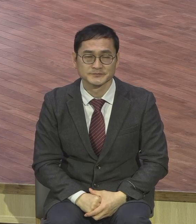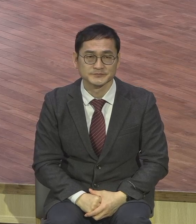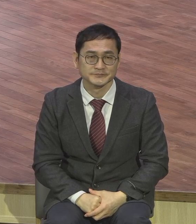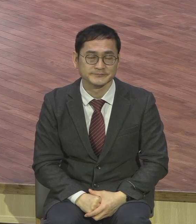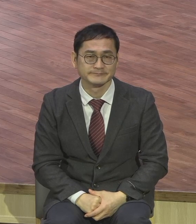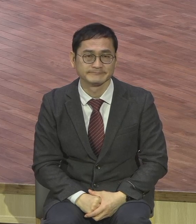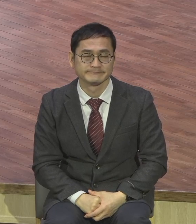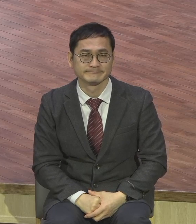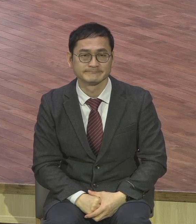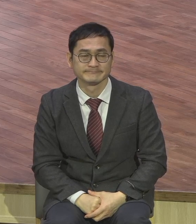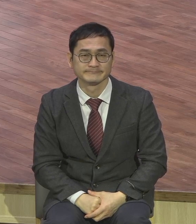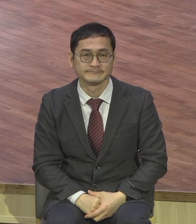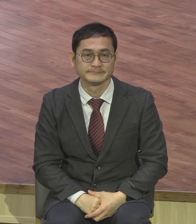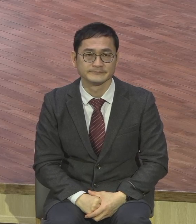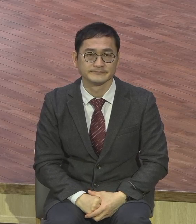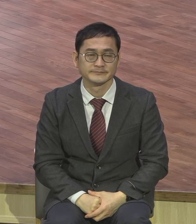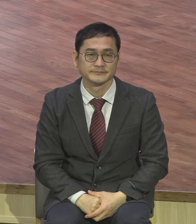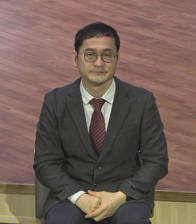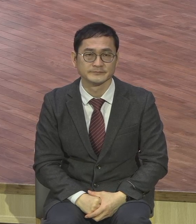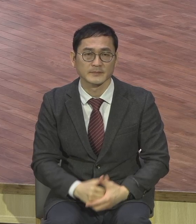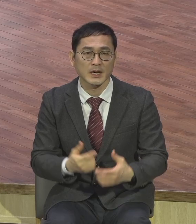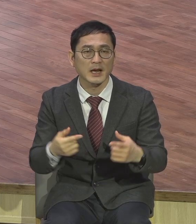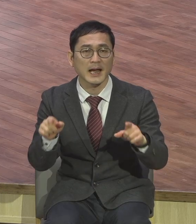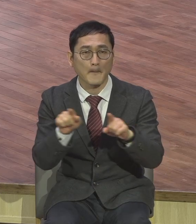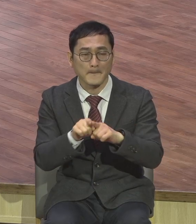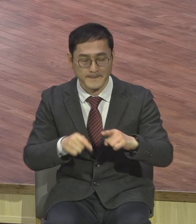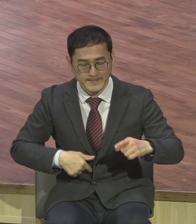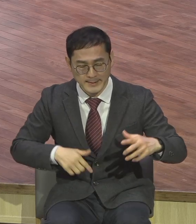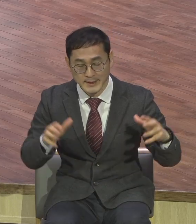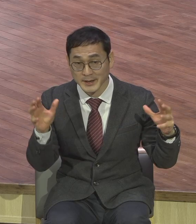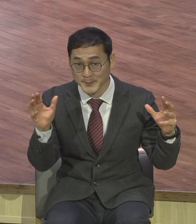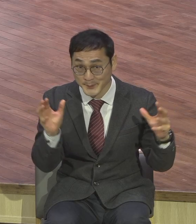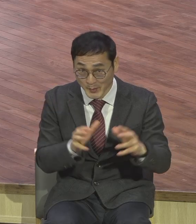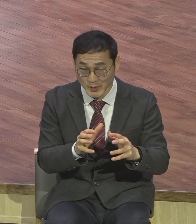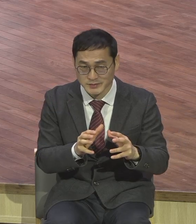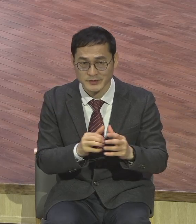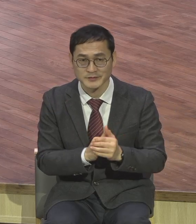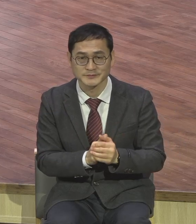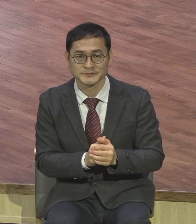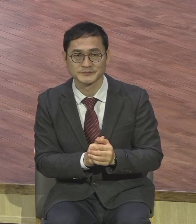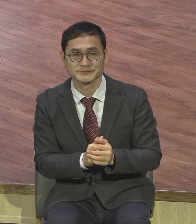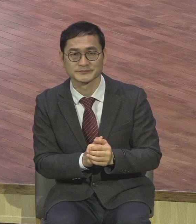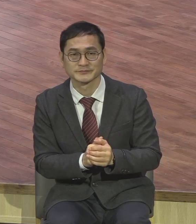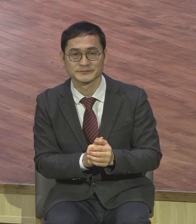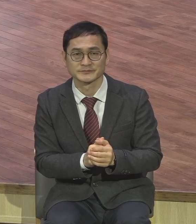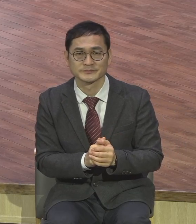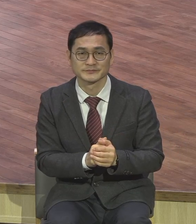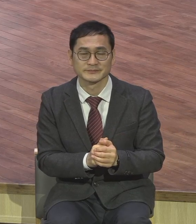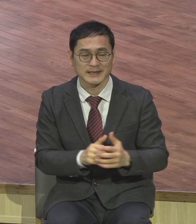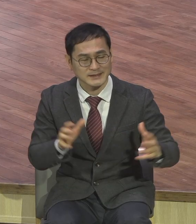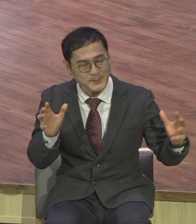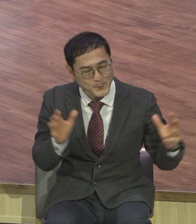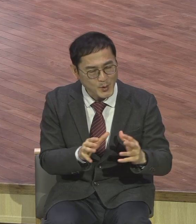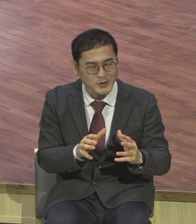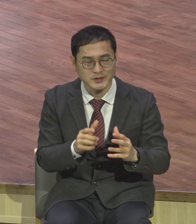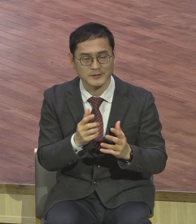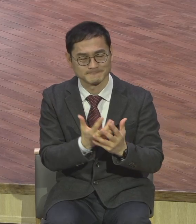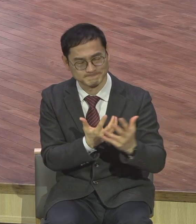함께 모여서 그리고 공동체 안에서 같이 신앙시를 한다는 것이 얼마나